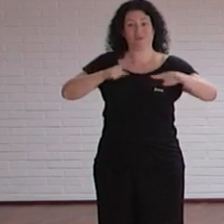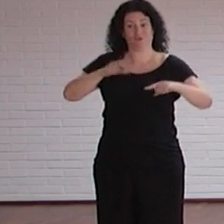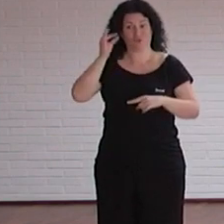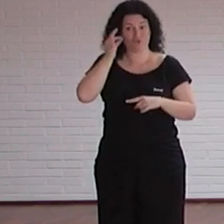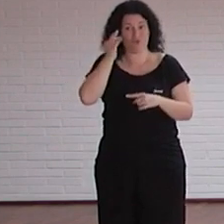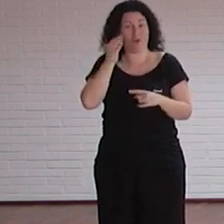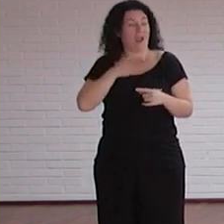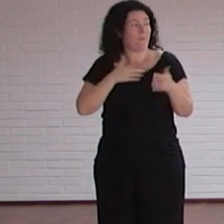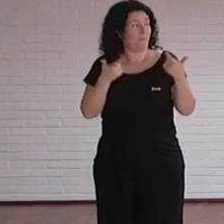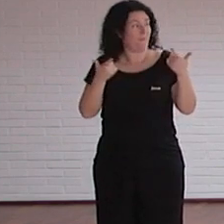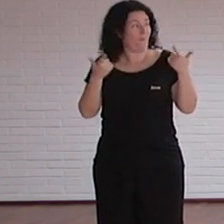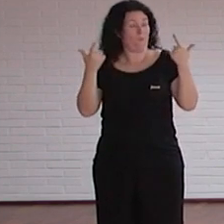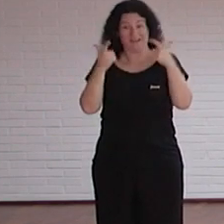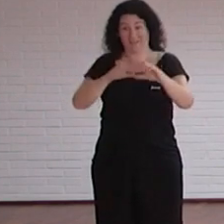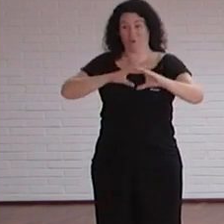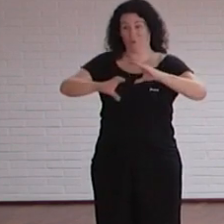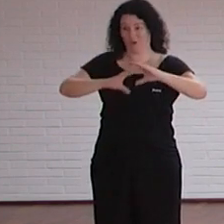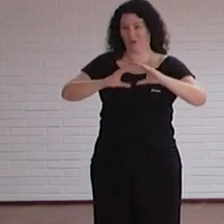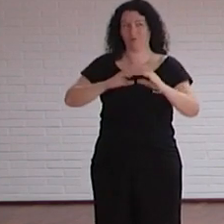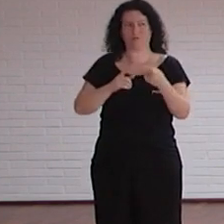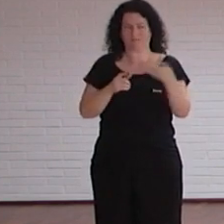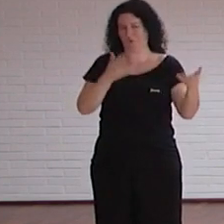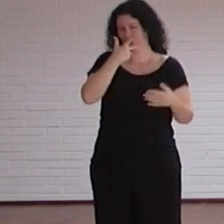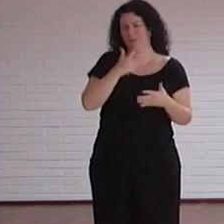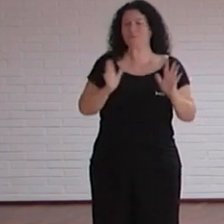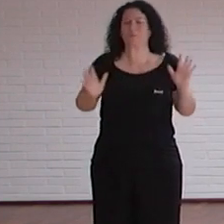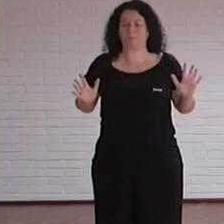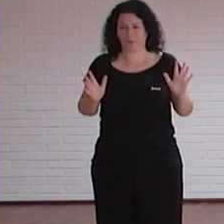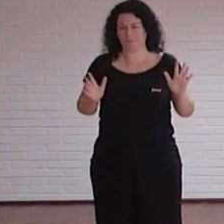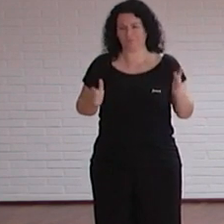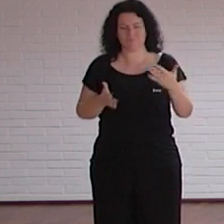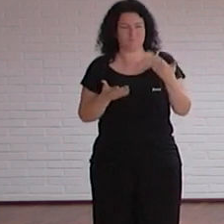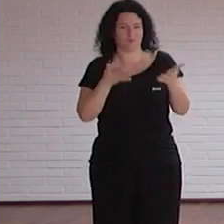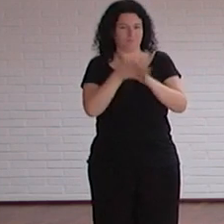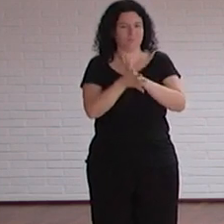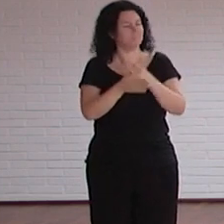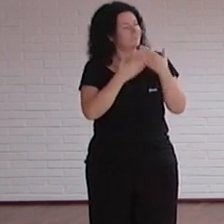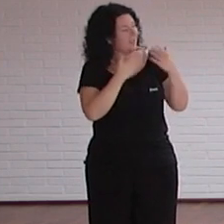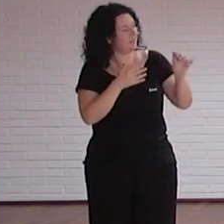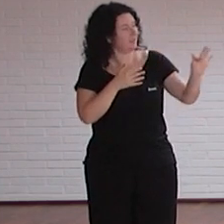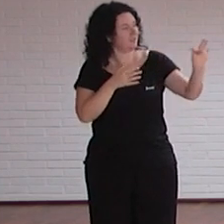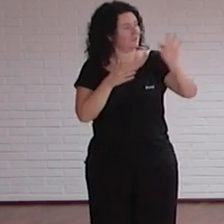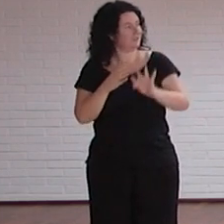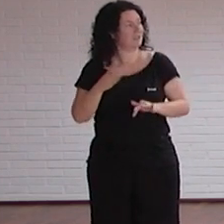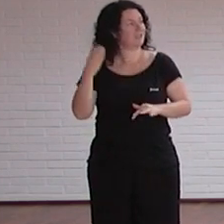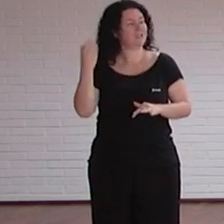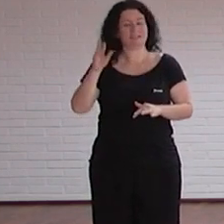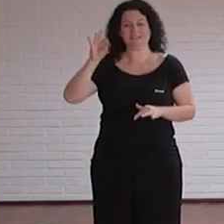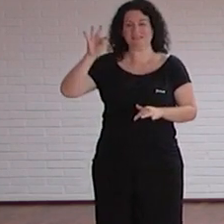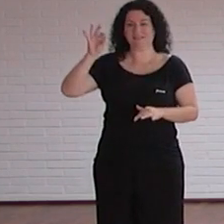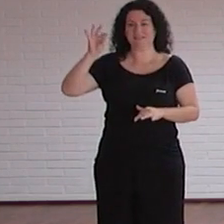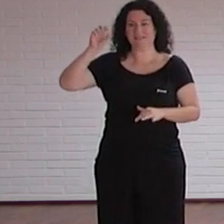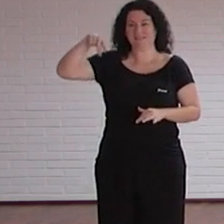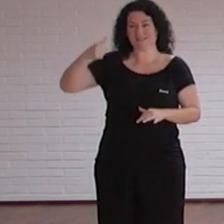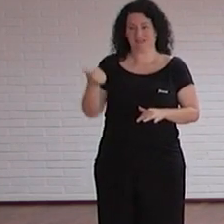presentación pero bueno aún así os voy a presentar gracias María por venir tenemos a continuación a Cristina Gómez que es la